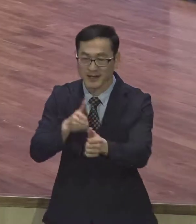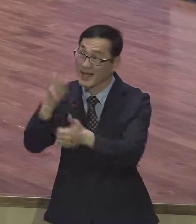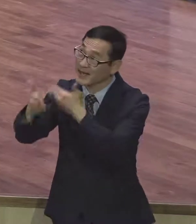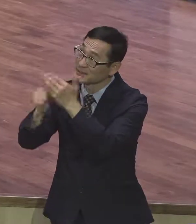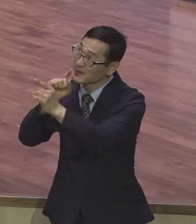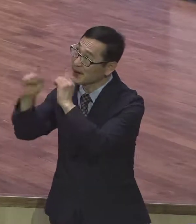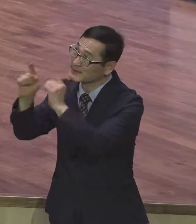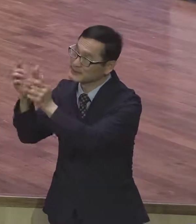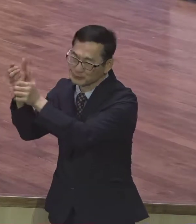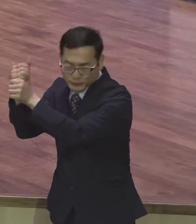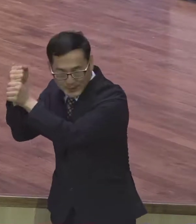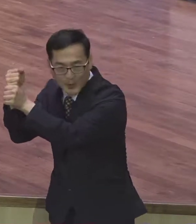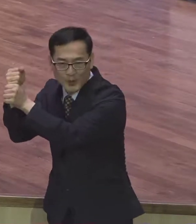새롭게 시작해 보시기 바랍니다.